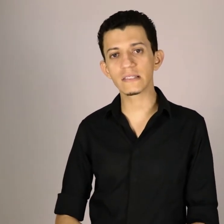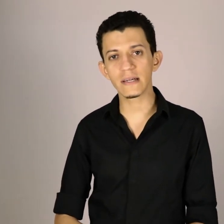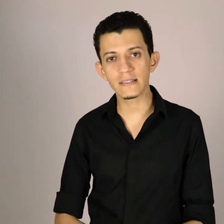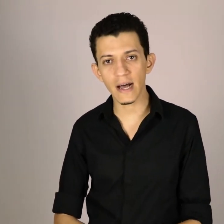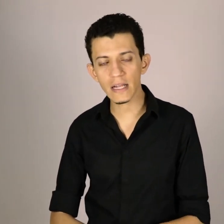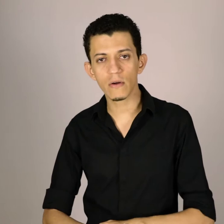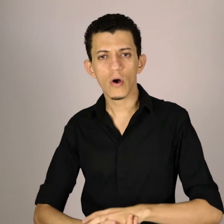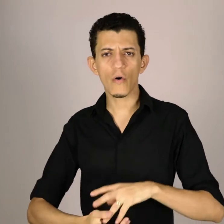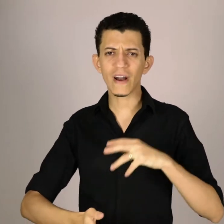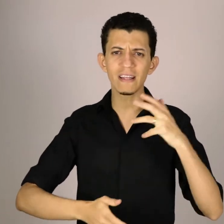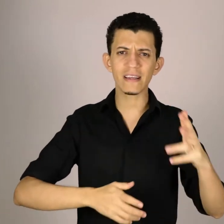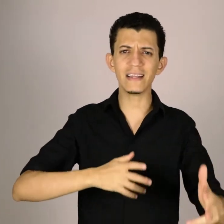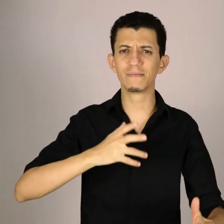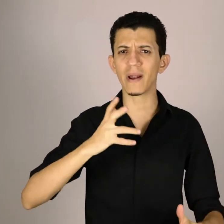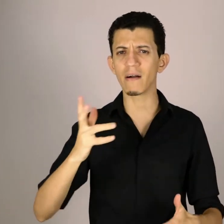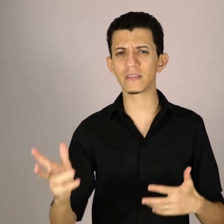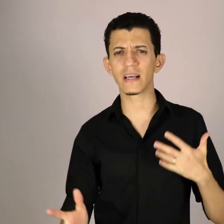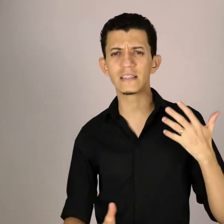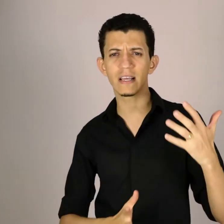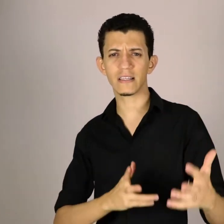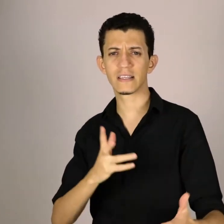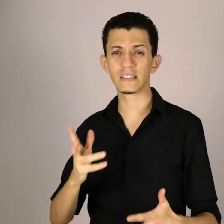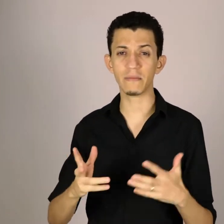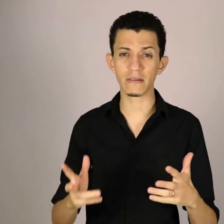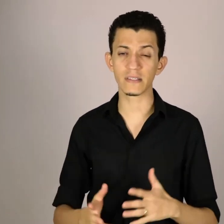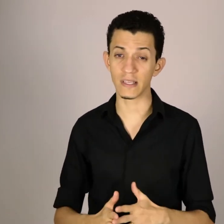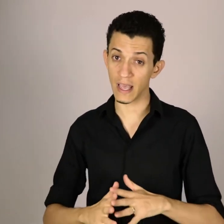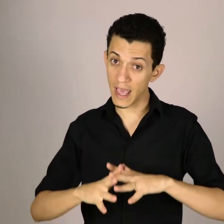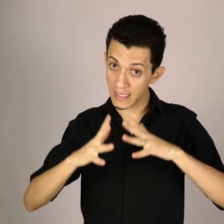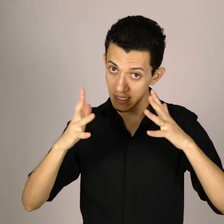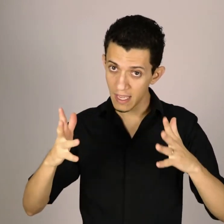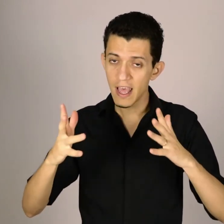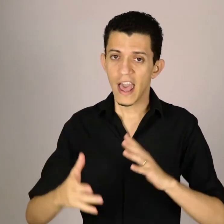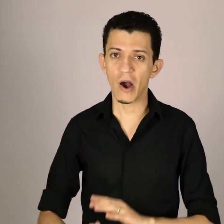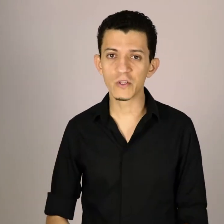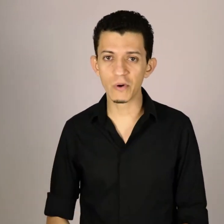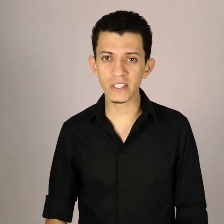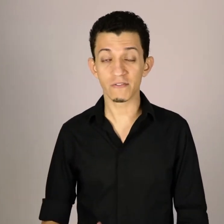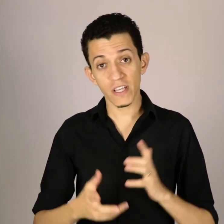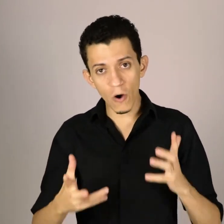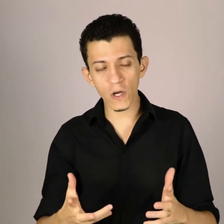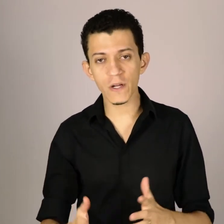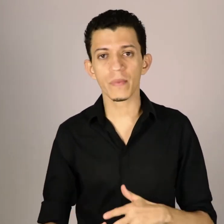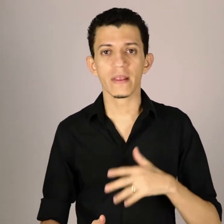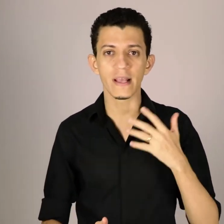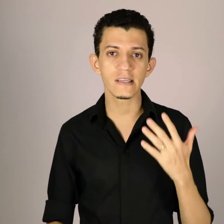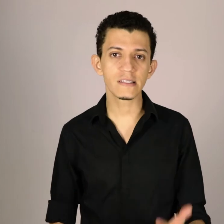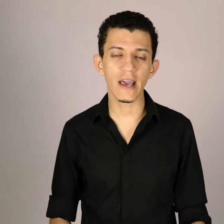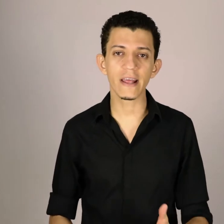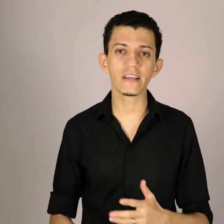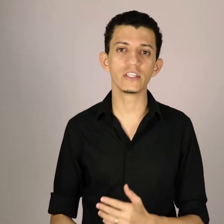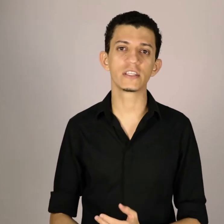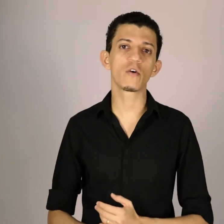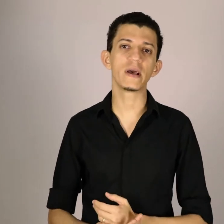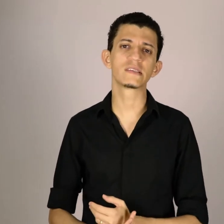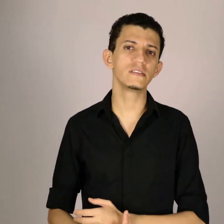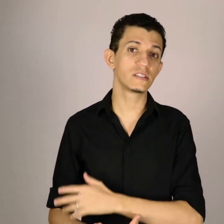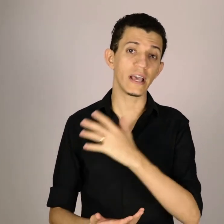sinalizado ou ficar dando aqueles brancos, aqueles esquecimentos assim. Esse é o dos motivos. E hoje, nessa série que a gente está começando de seis